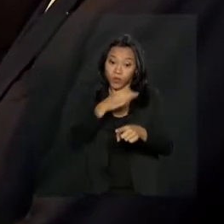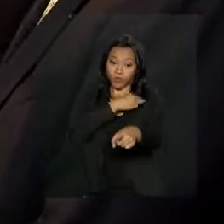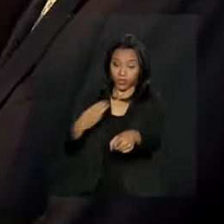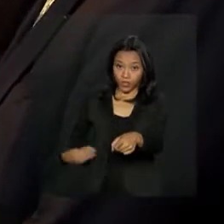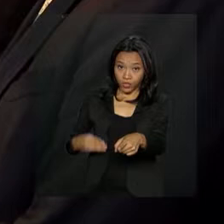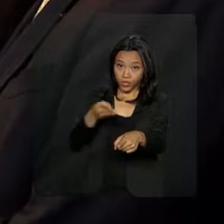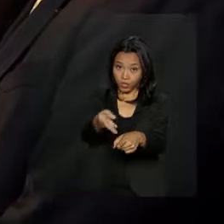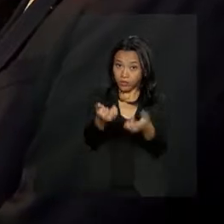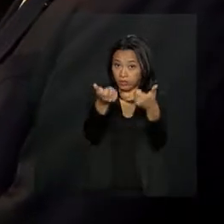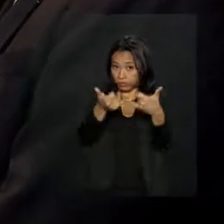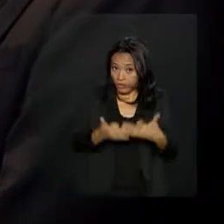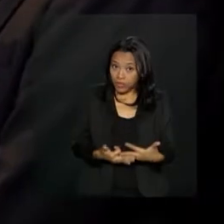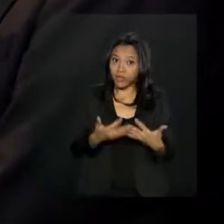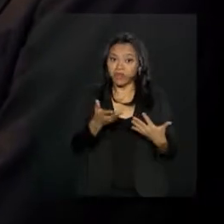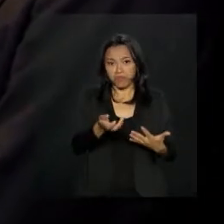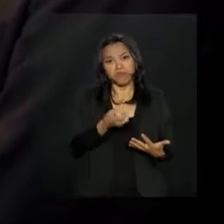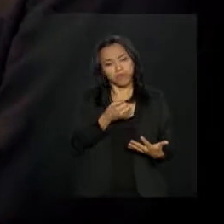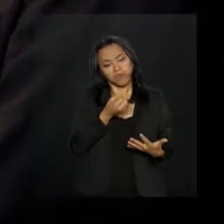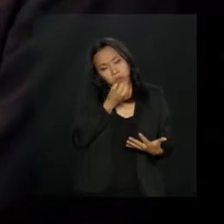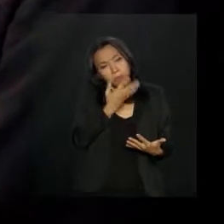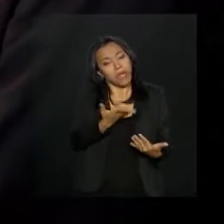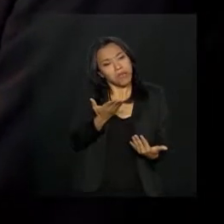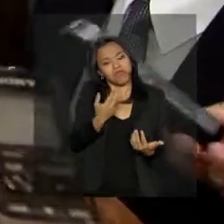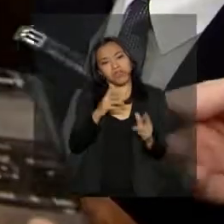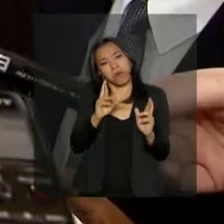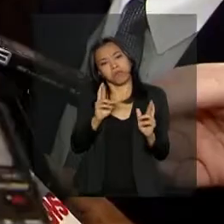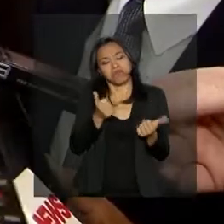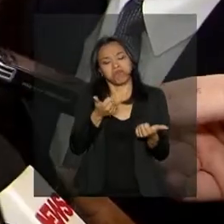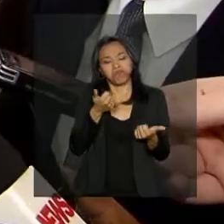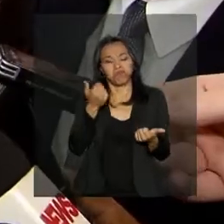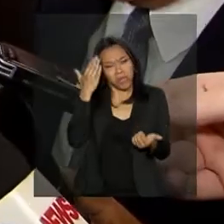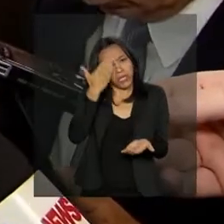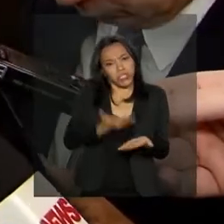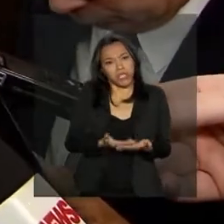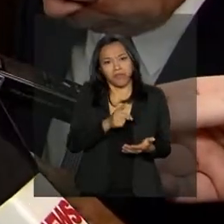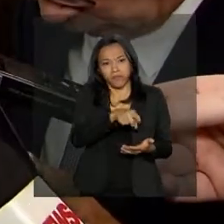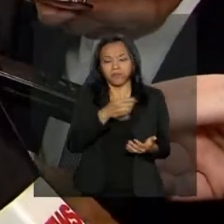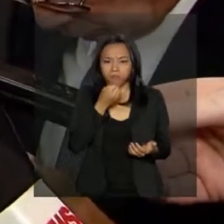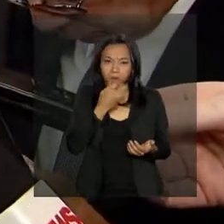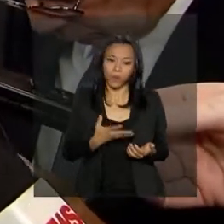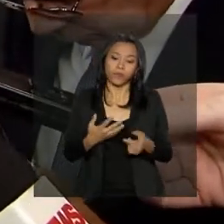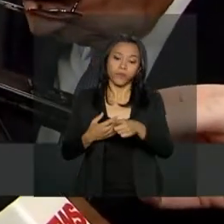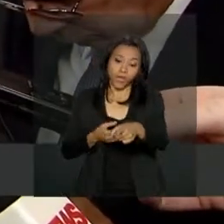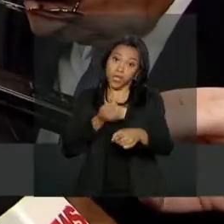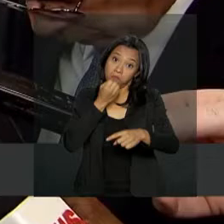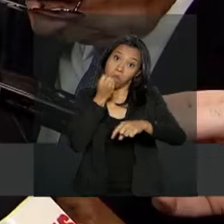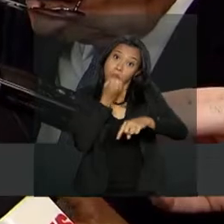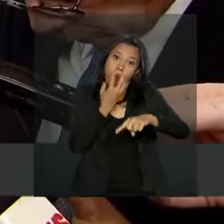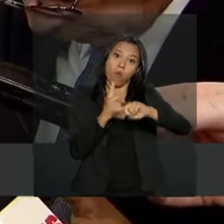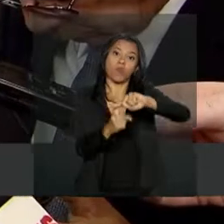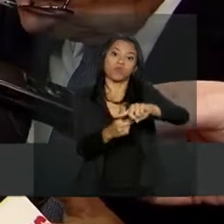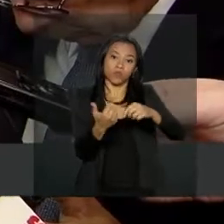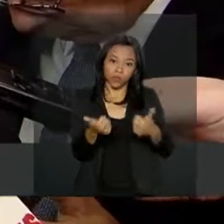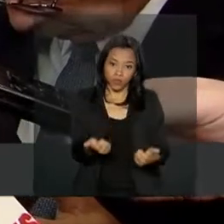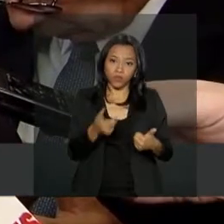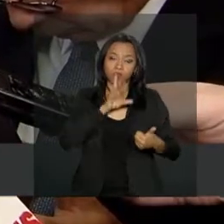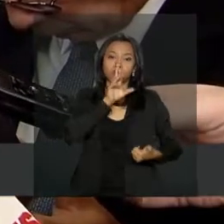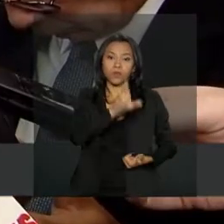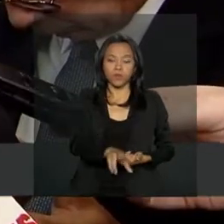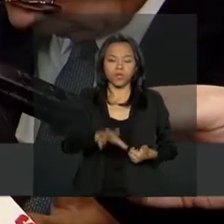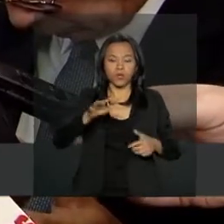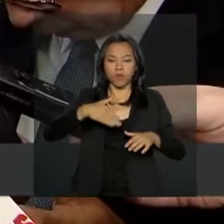Energia, Moreira Franco, o resultado está dentro do esperado. Eu vejo esse resultado extremamente positivo. De fato, o maior